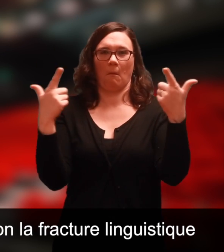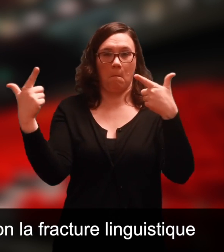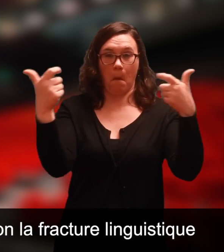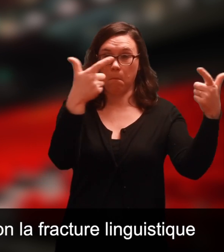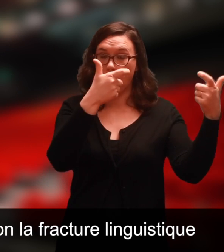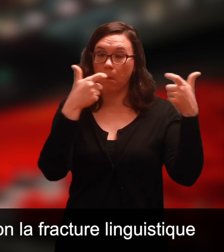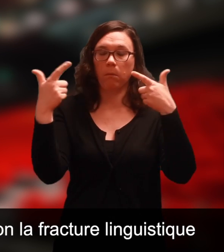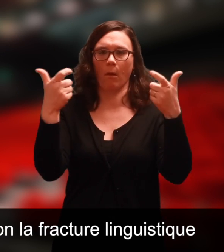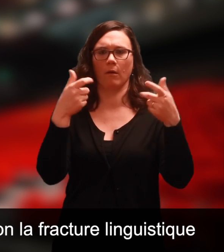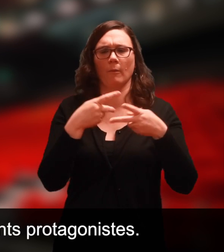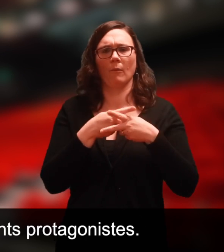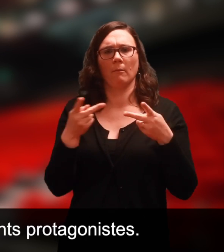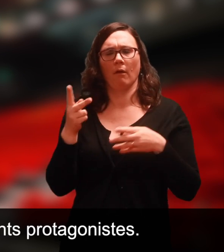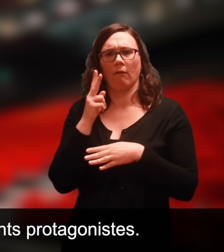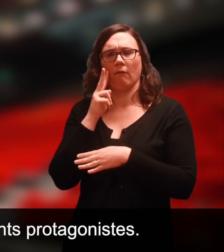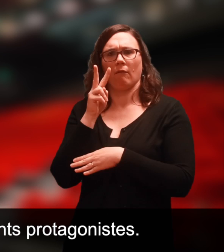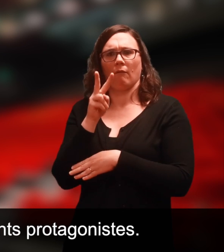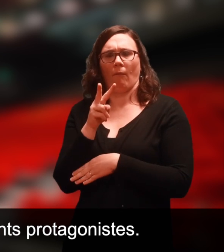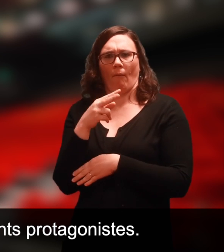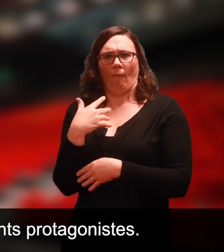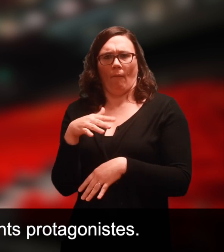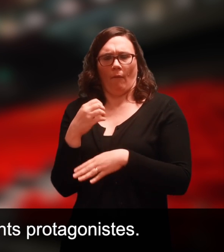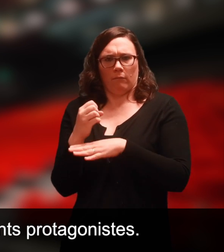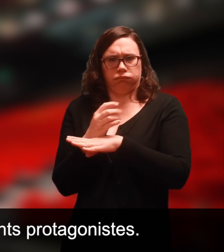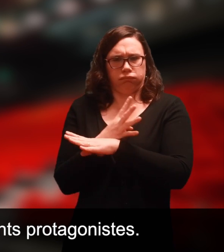qui oppose les différents protagonistes.